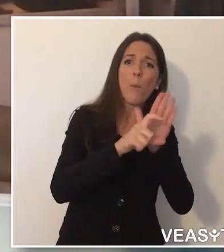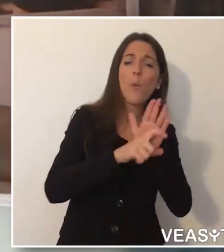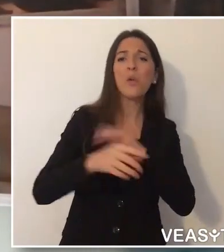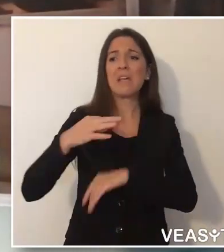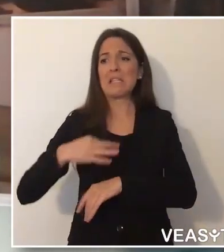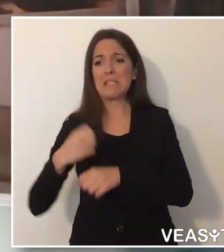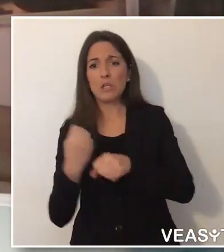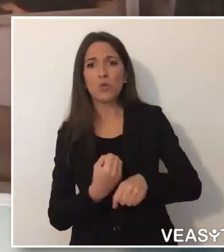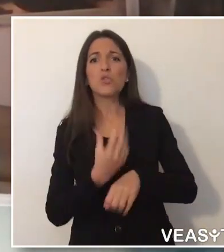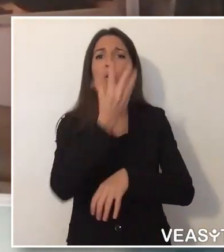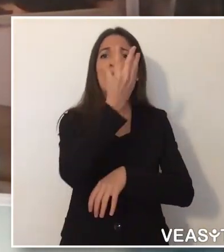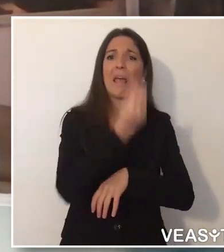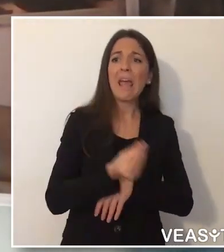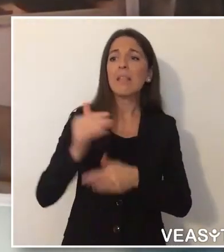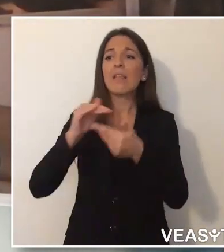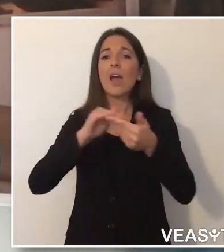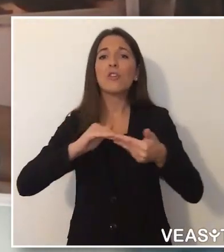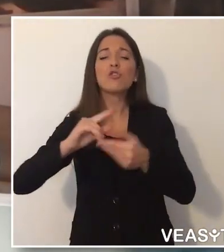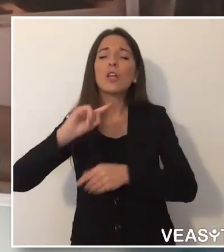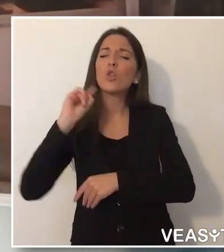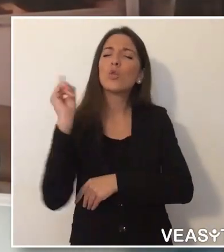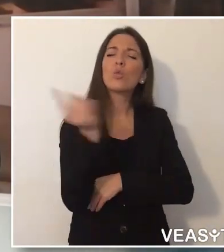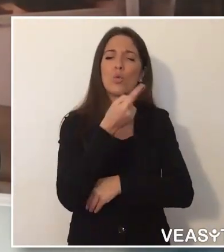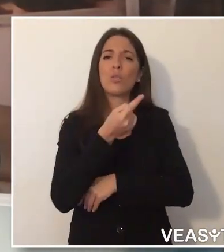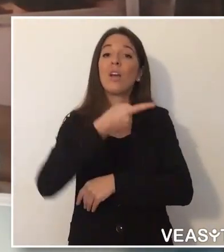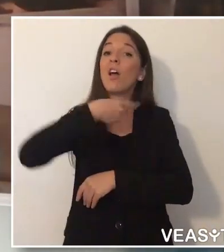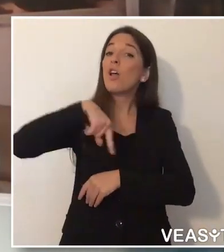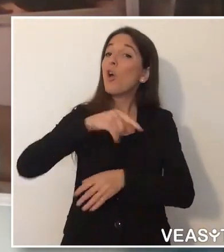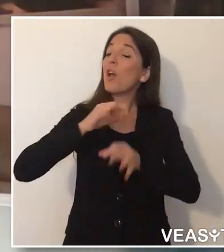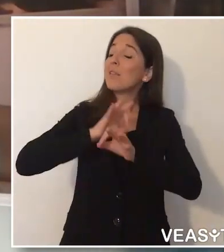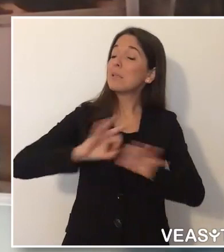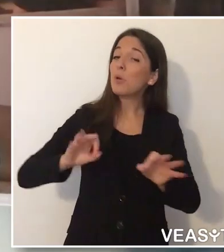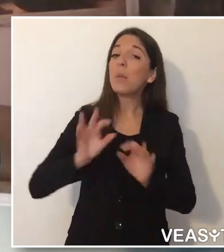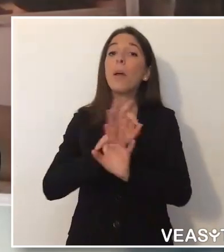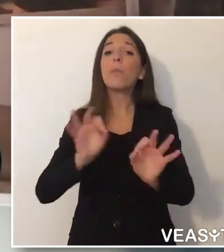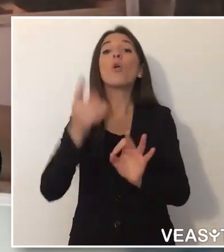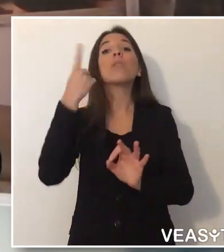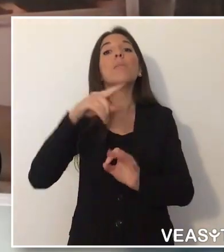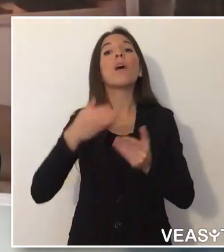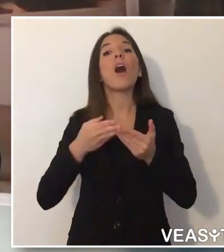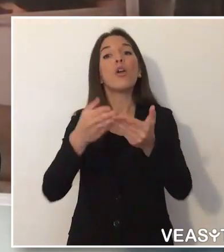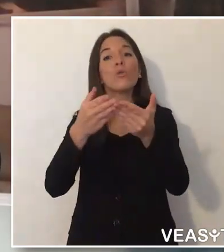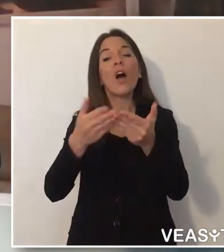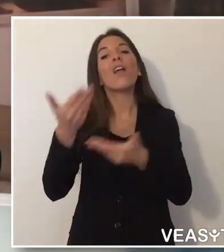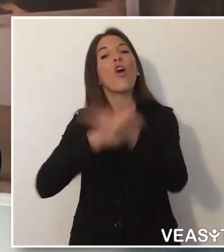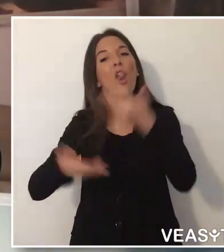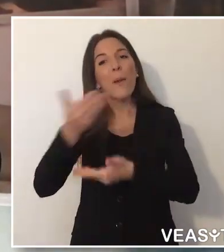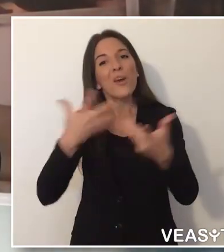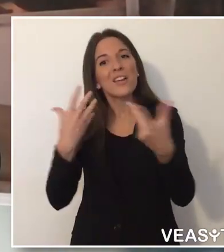tutti pronti a dare il proprio contributo e a collaborare per superare